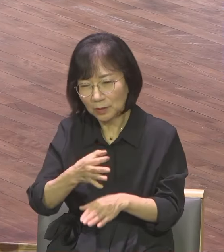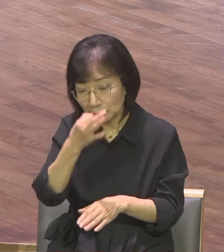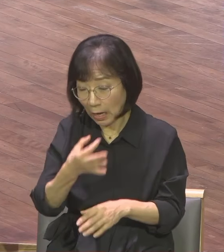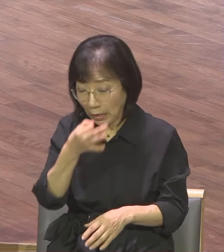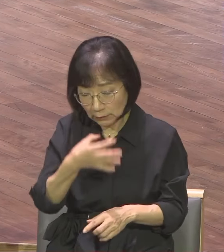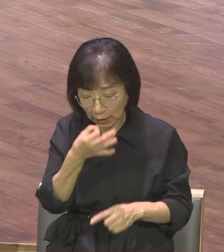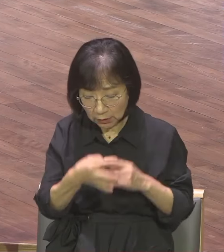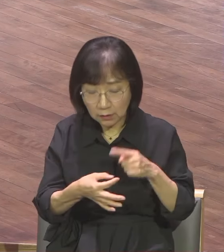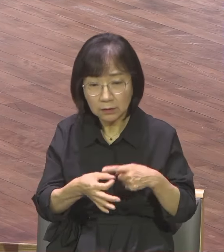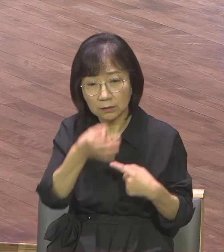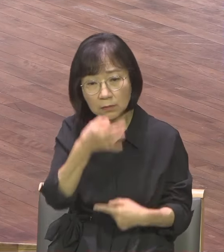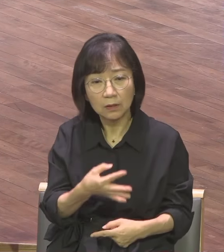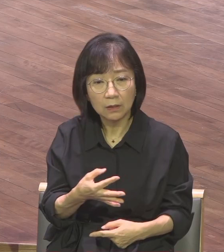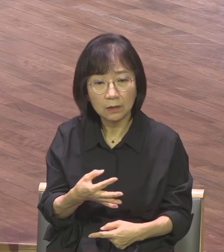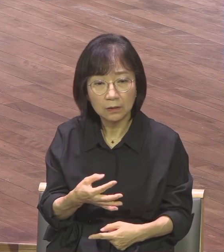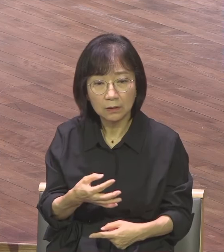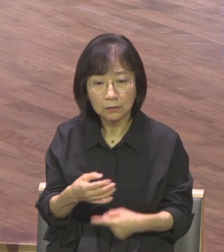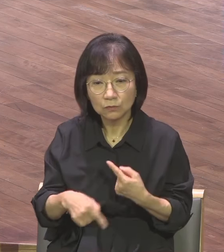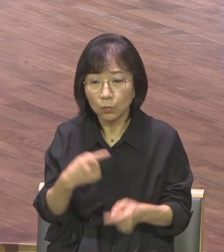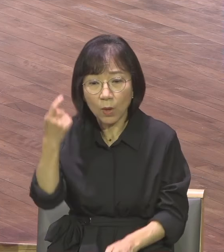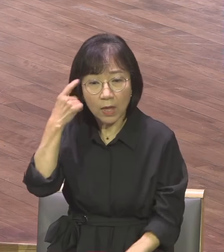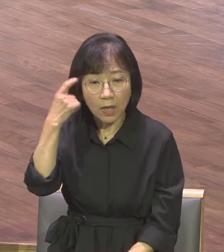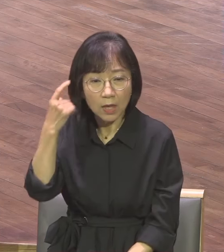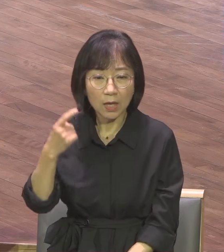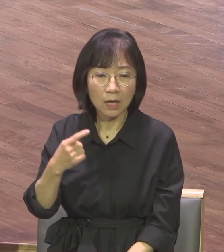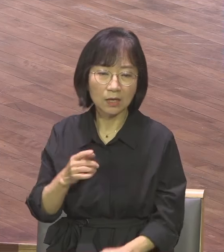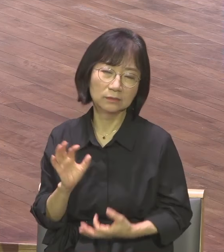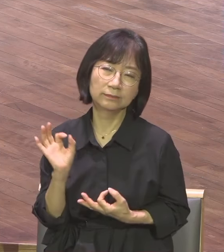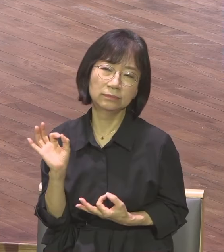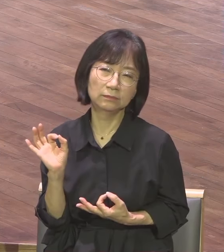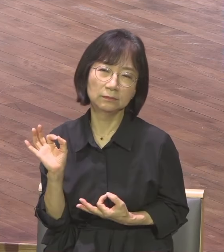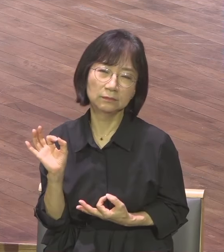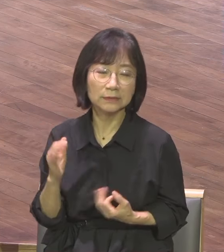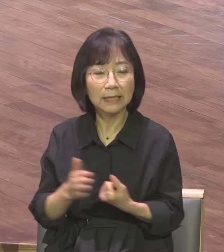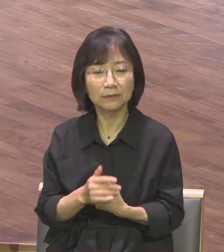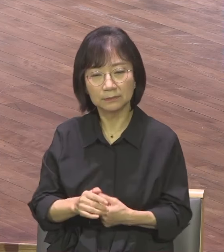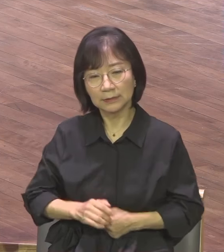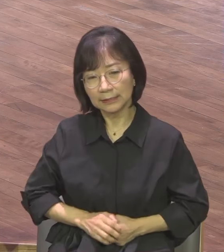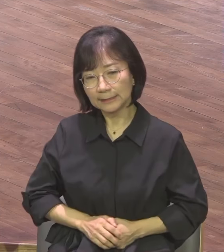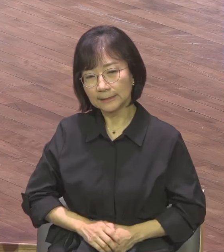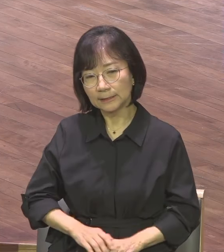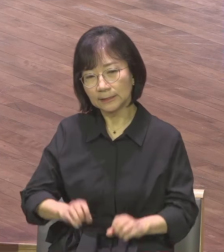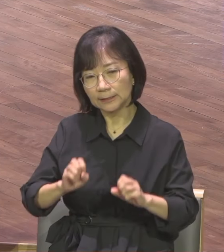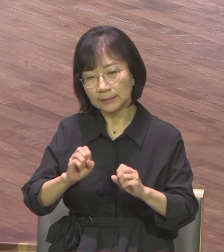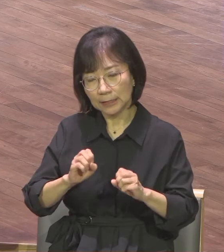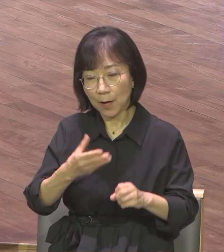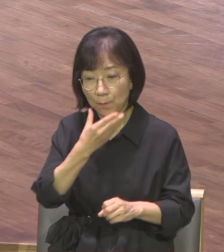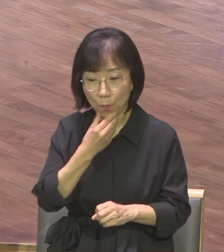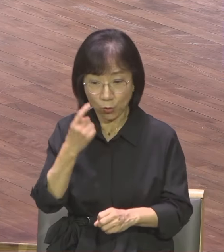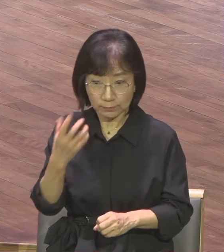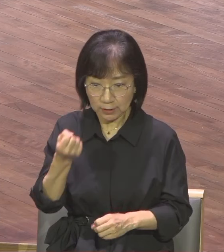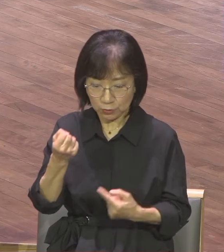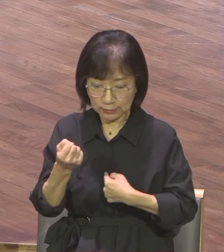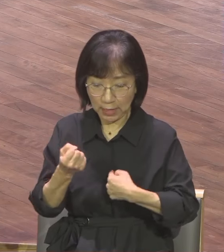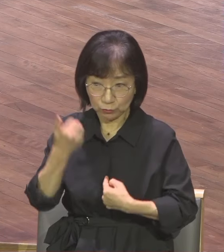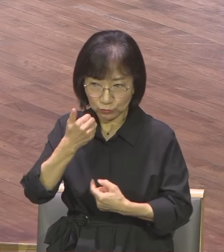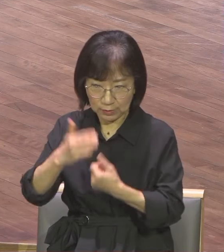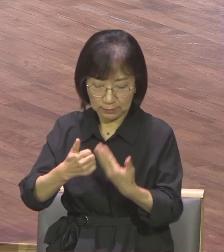것이 힘들다 왜 그렇죠? 머물러 있어서 그래요 그리스도의 마음 속에 이 신령한 축복을 받았다는